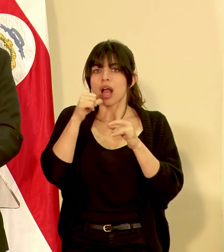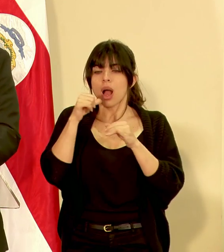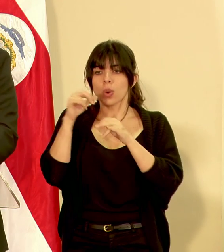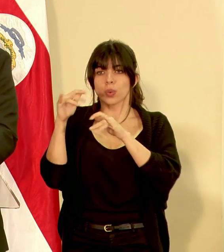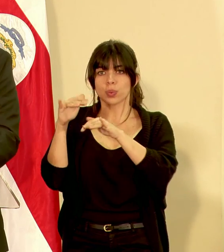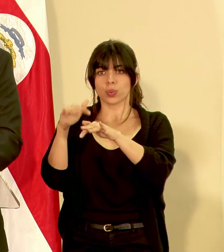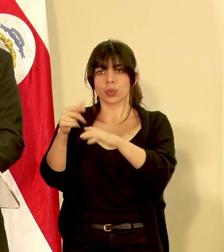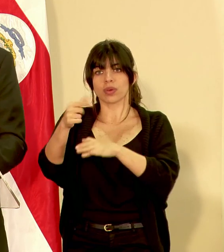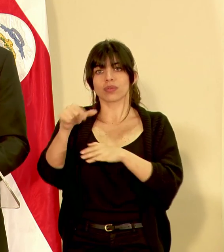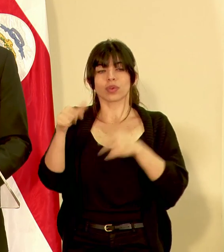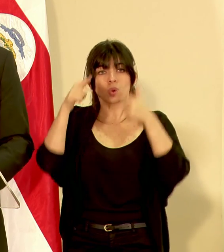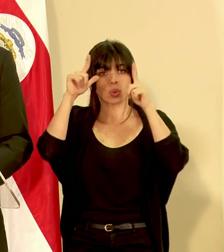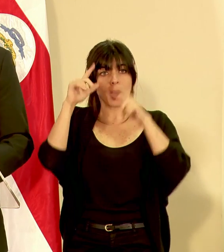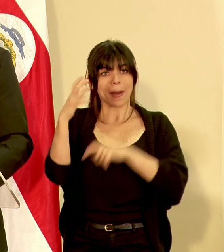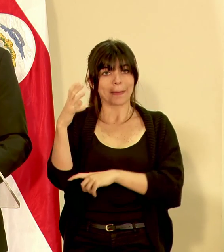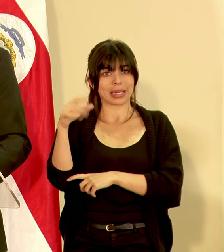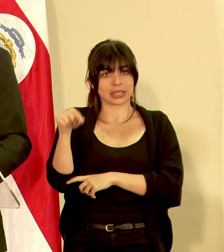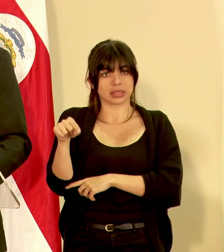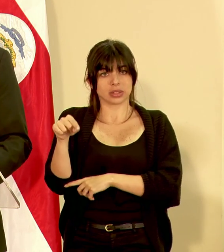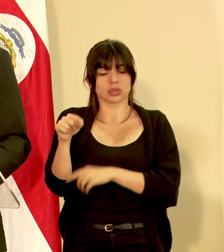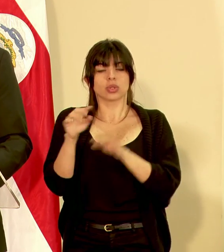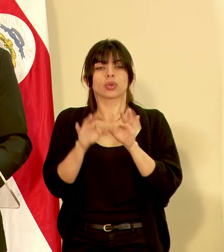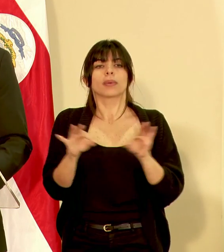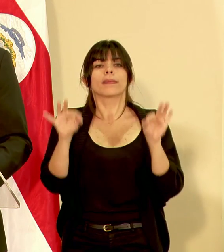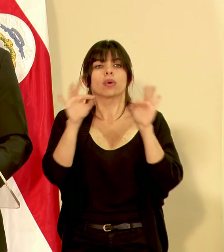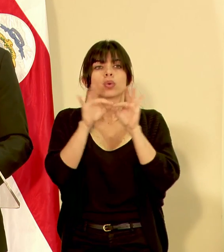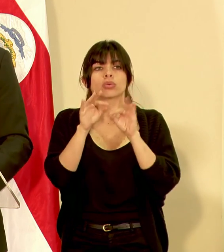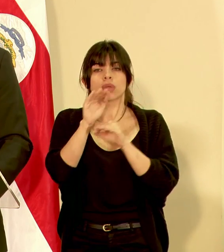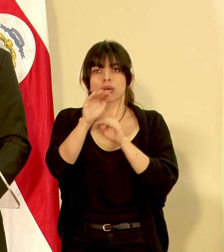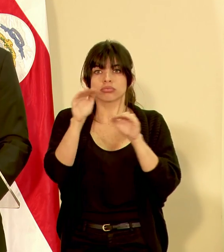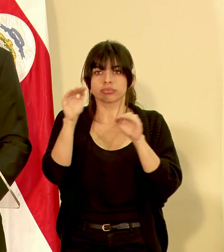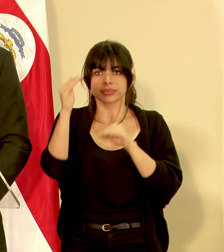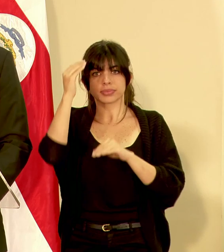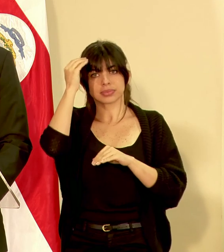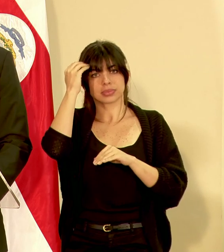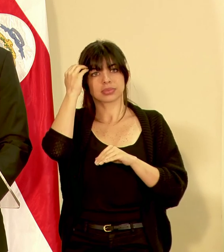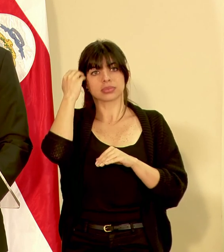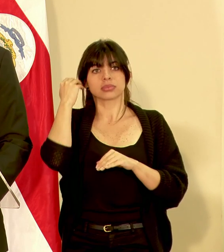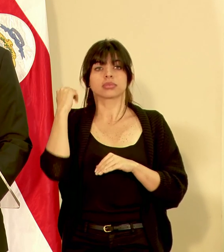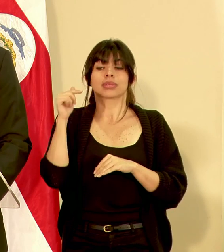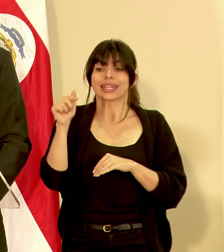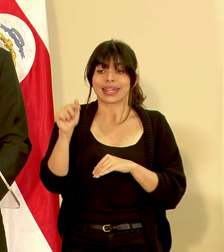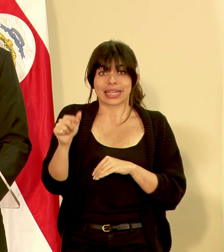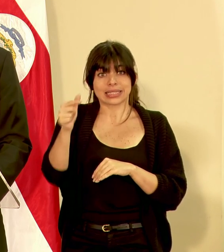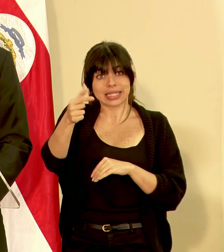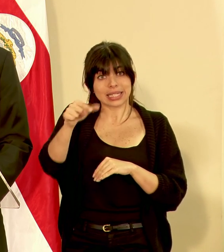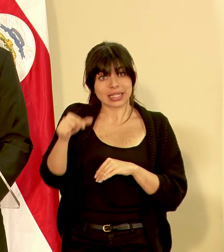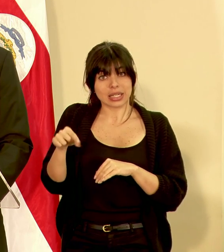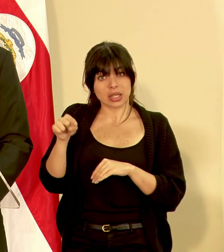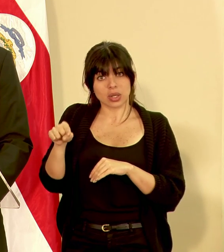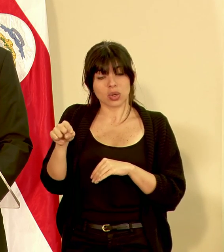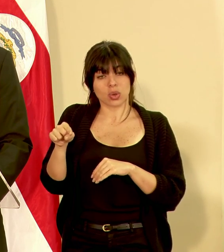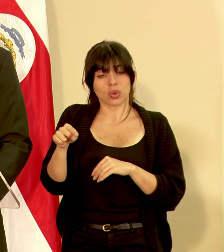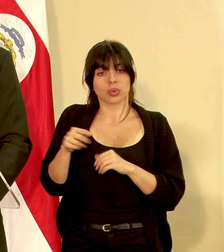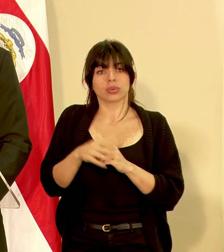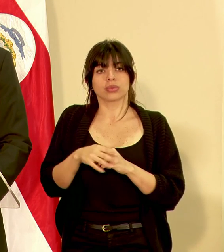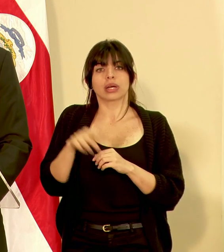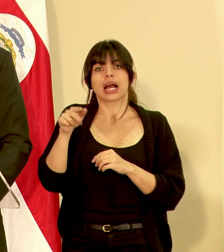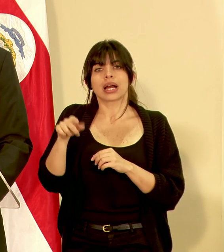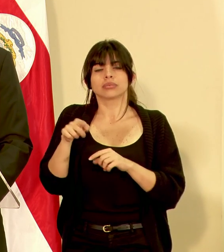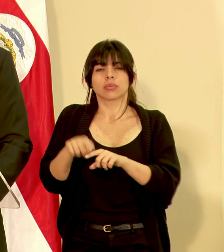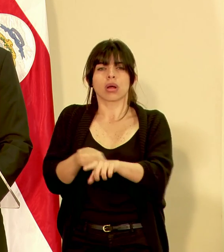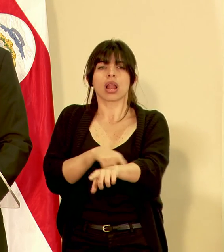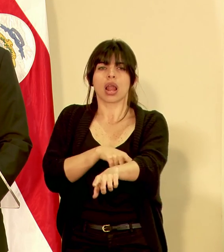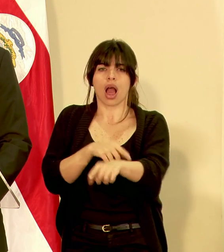agua del río Toro Amarillo es importante pues hacer el llamado a que en esta cuenca es una cuenca bastante